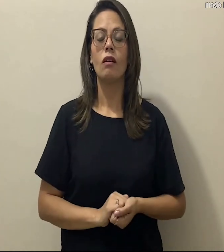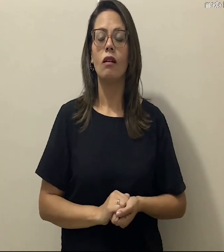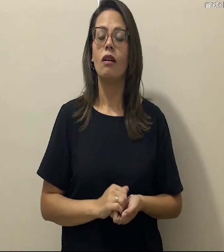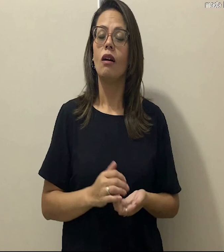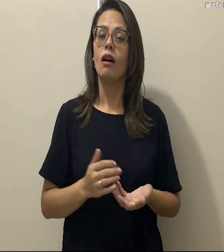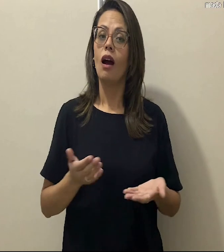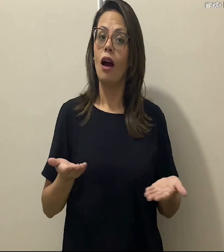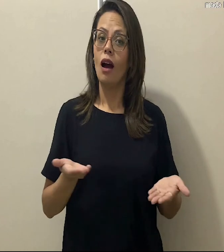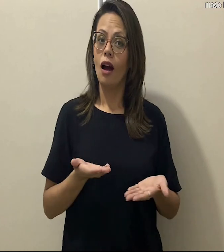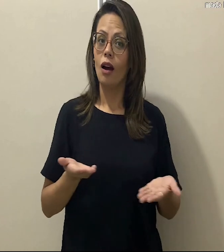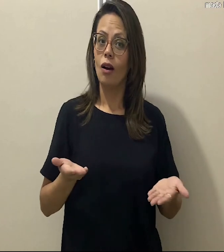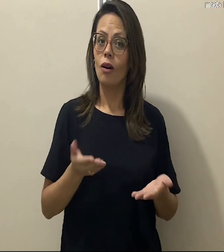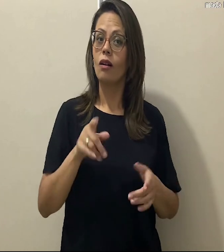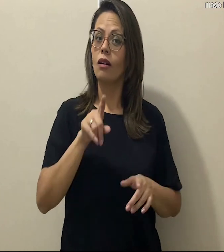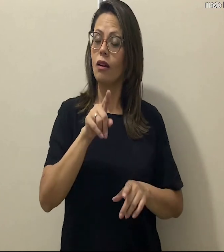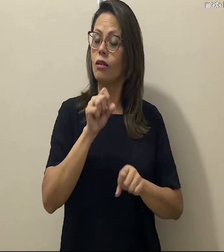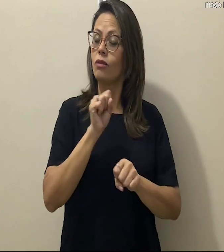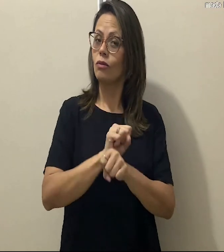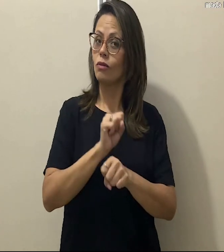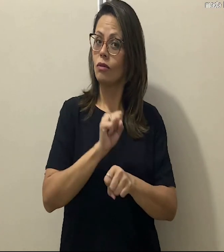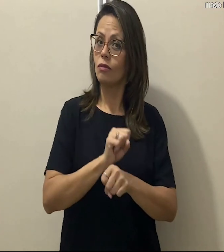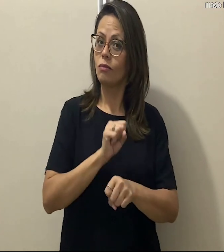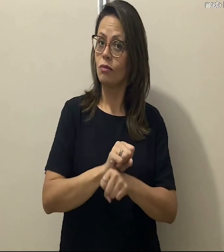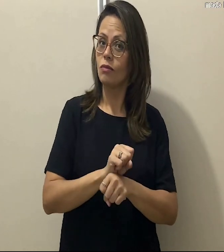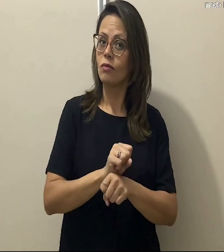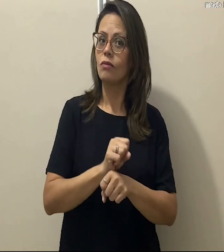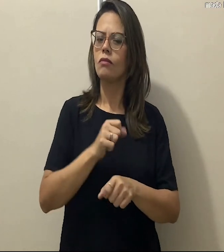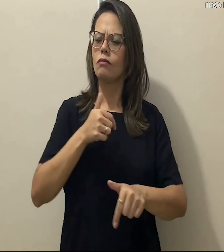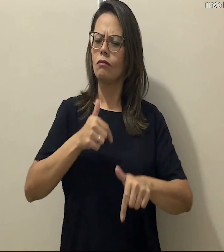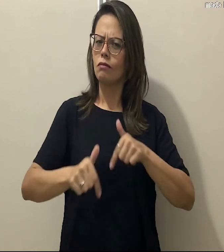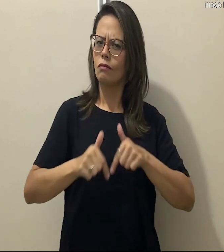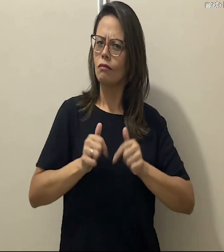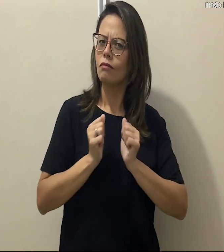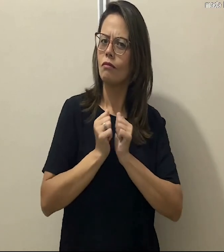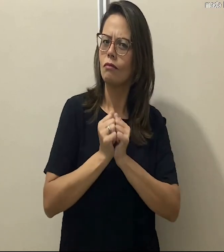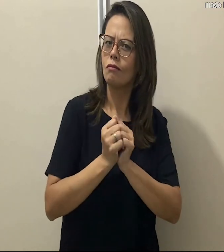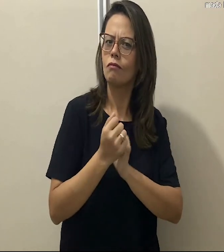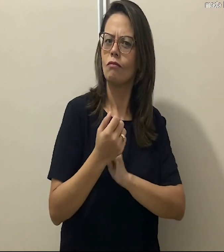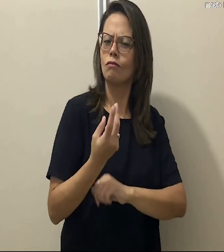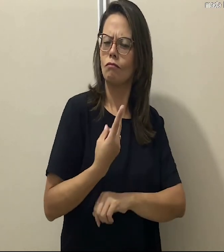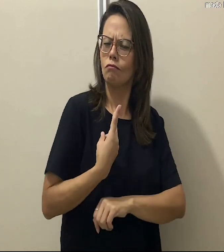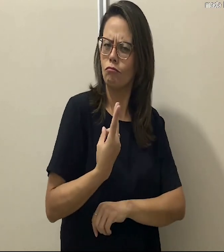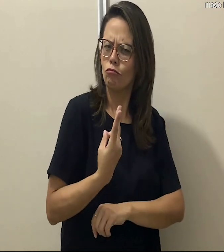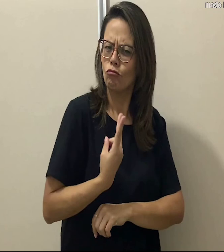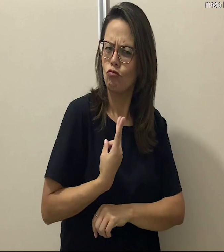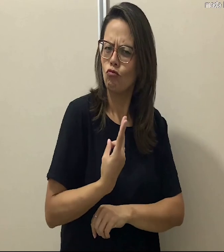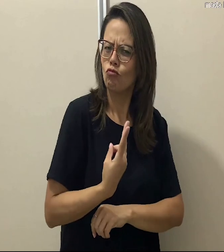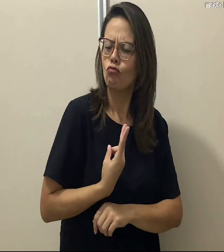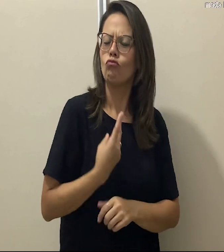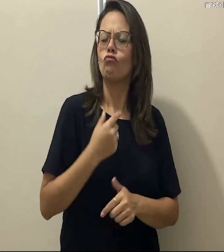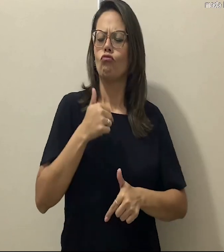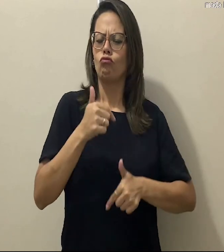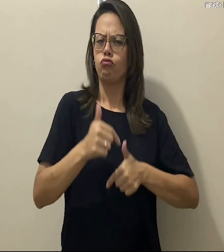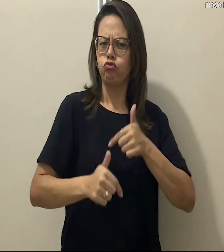processo pra vocês. Agora, nós vamos estar juntos, trabalhando,